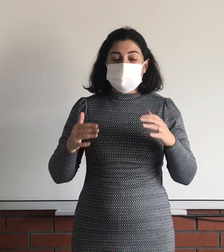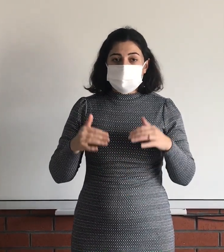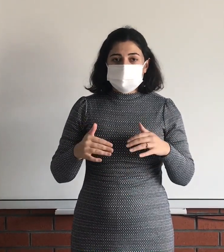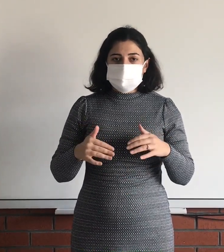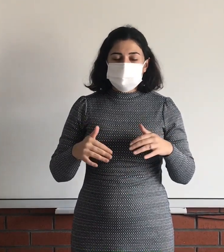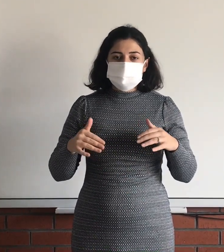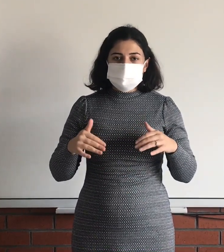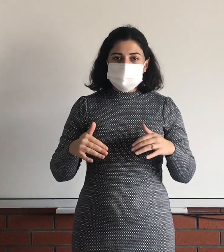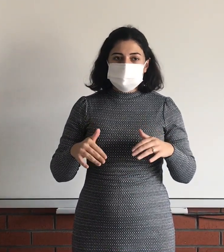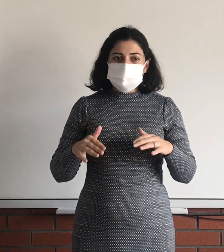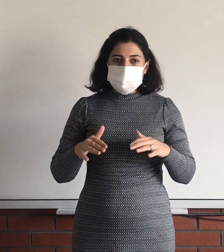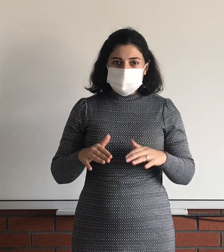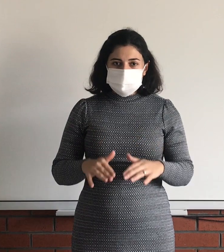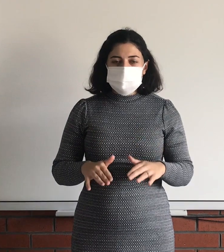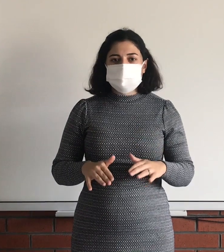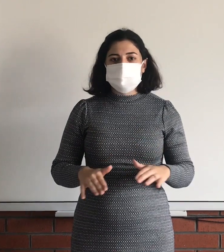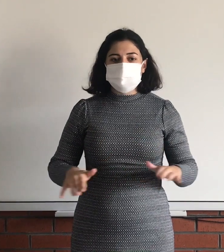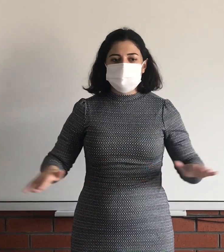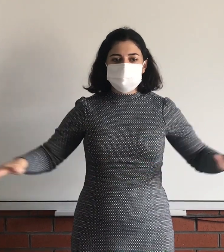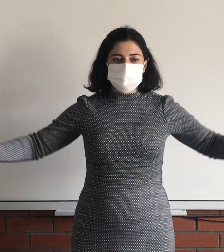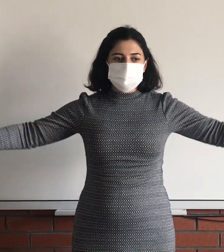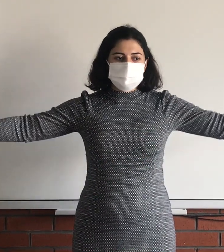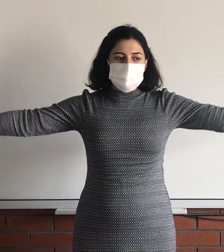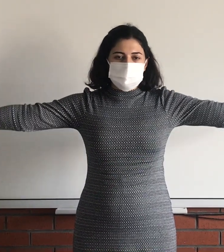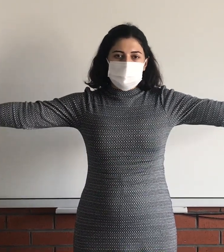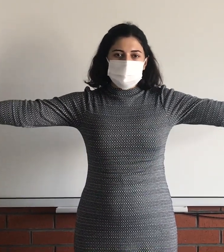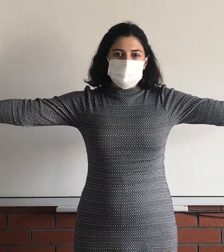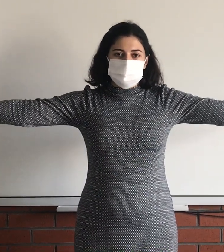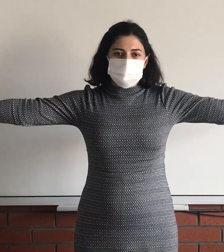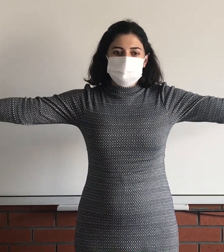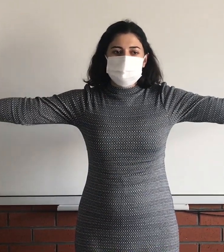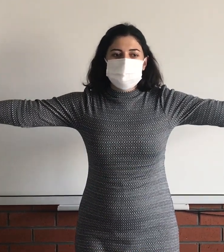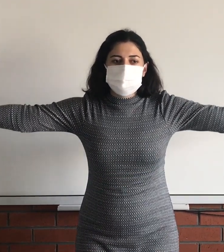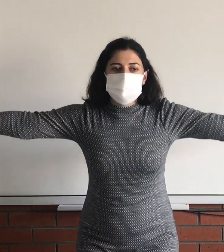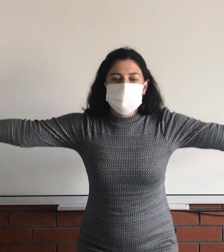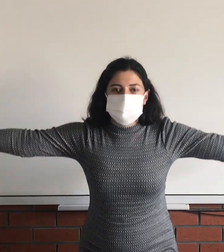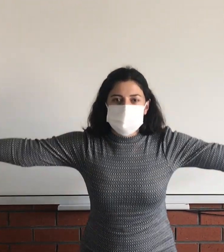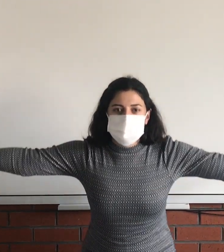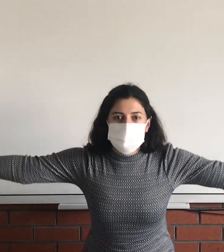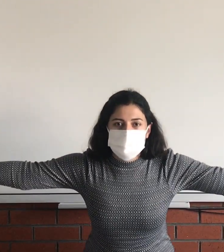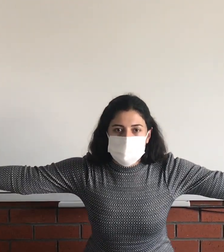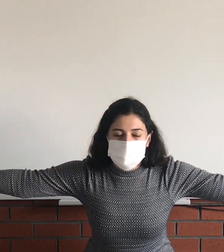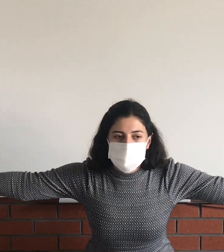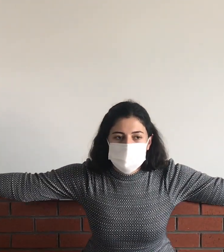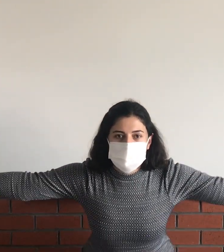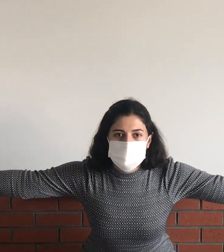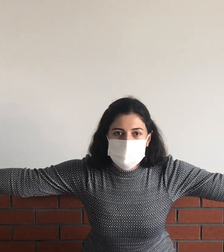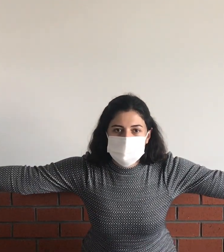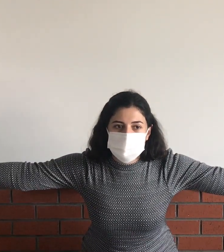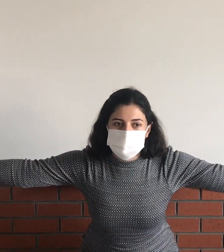Ova için dedik ki alçak yediş düzlük yani kollarımı açıyorum ve şöyle eğiliyorum.